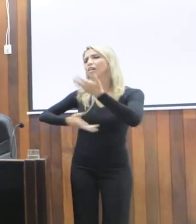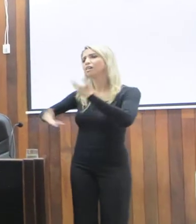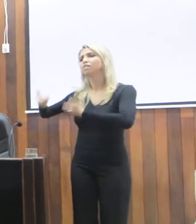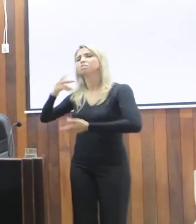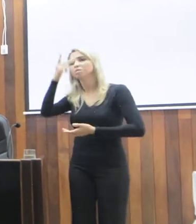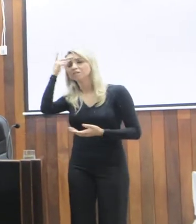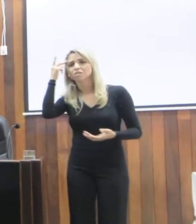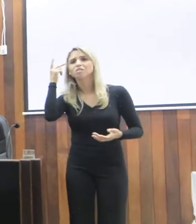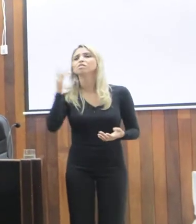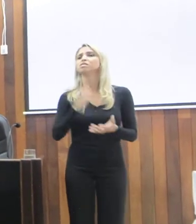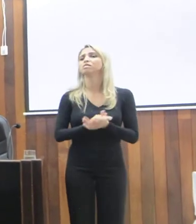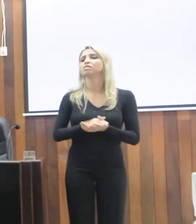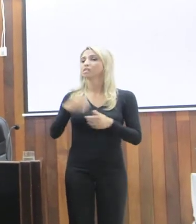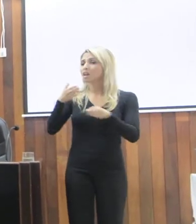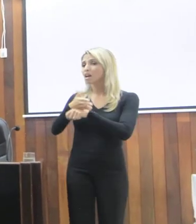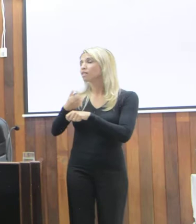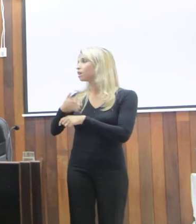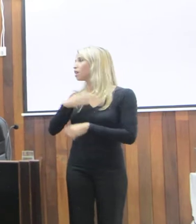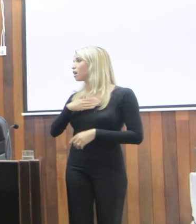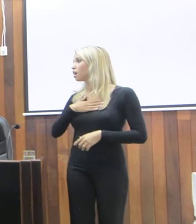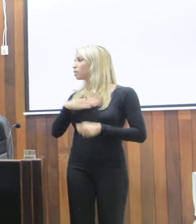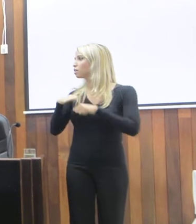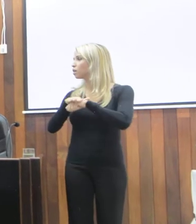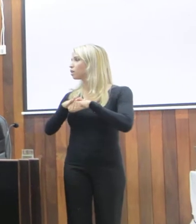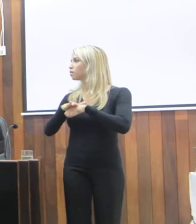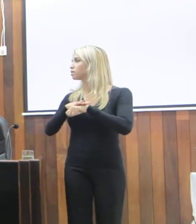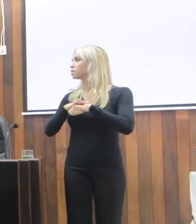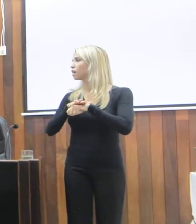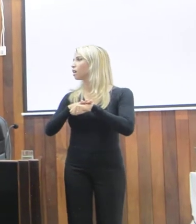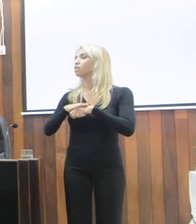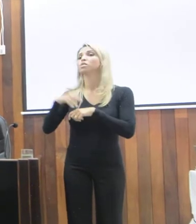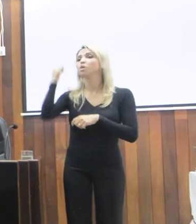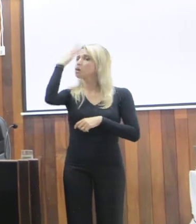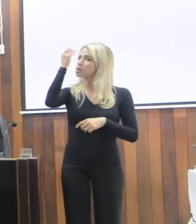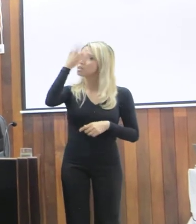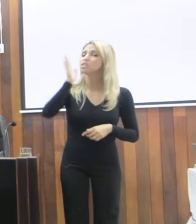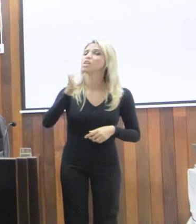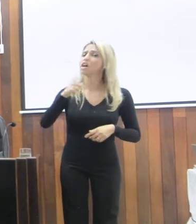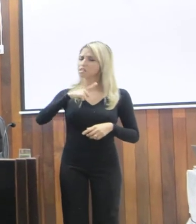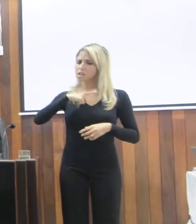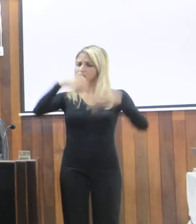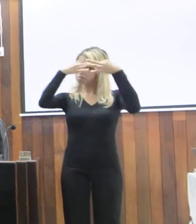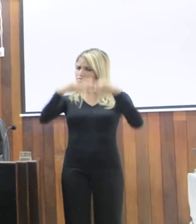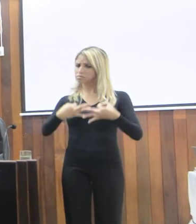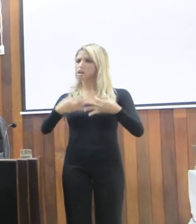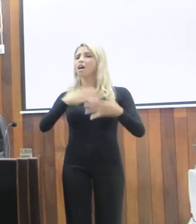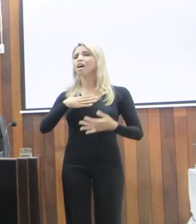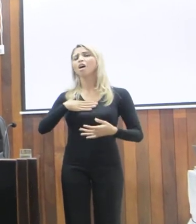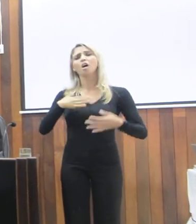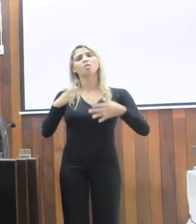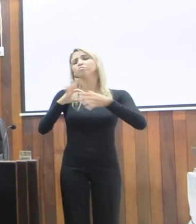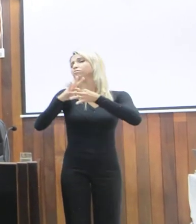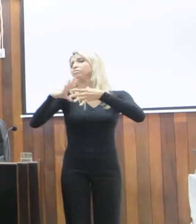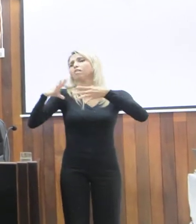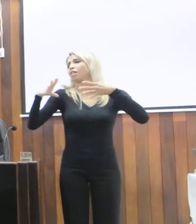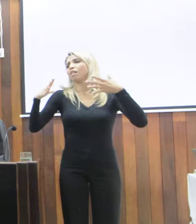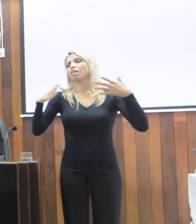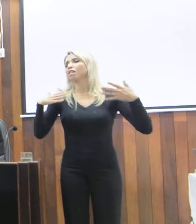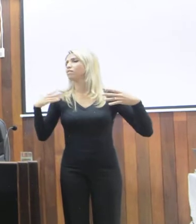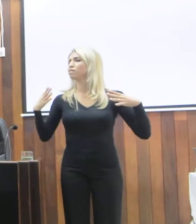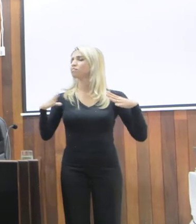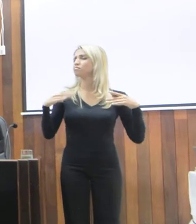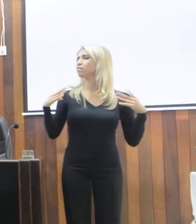com... Eu estava até discutindo com o Luiz, o Luiz é um pouco mais conservador, eu sou um pouco mais moderno, Luiz, eu acho que essa